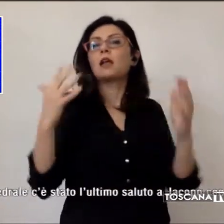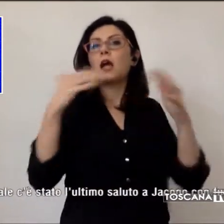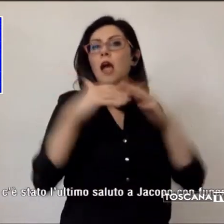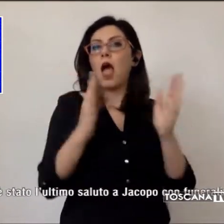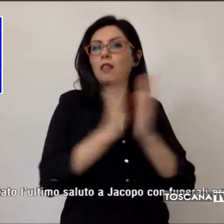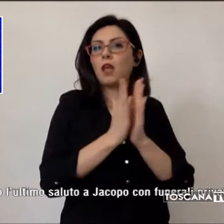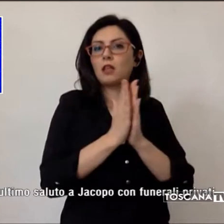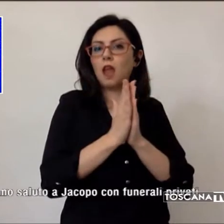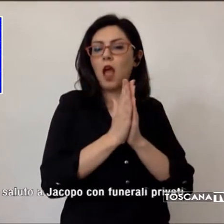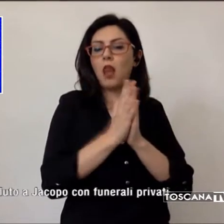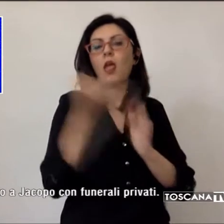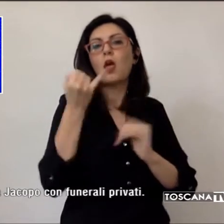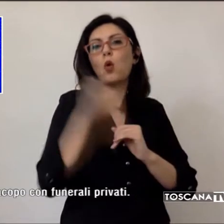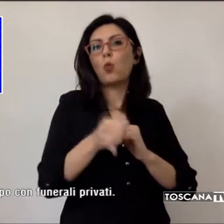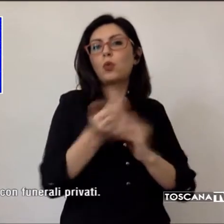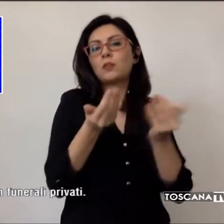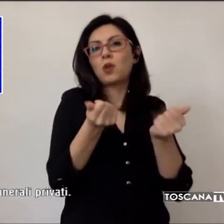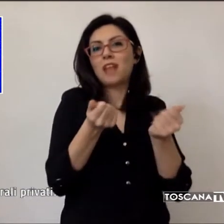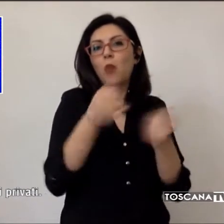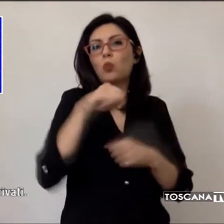con funerali privati.